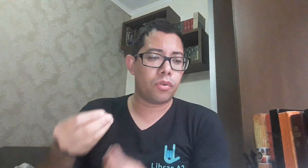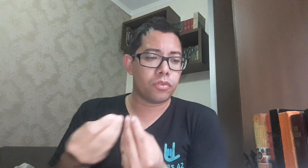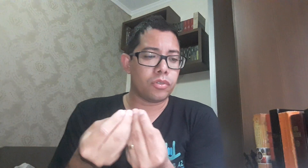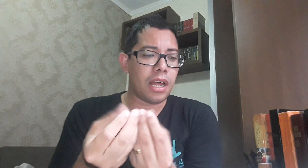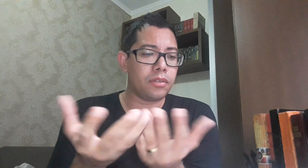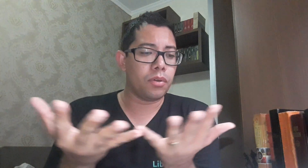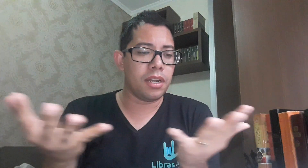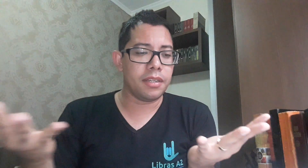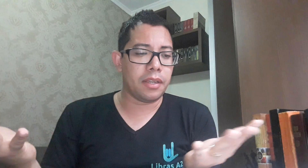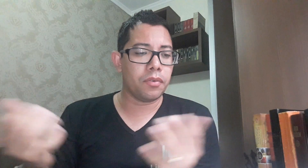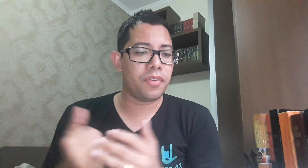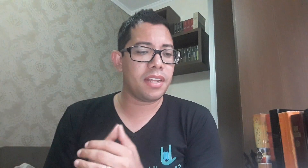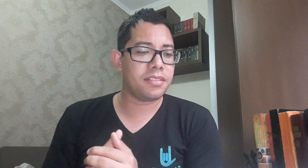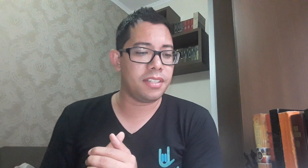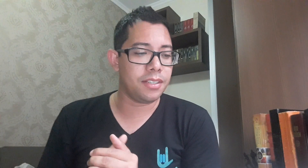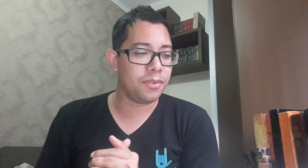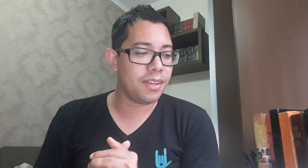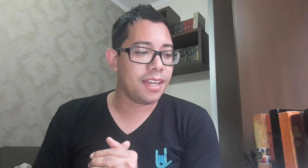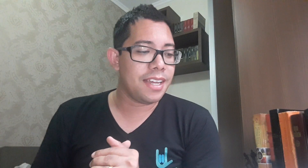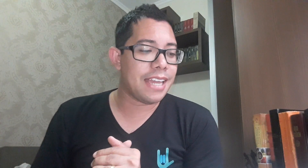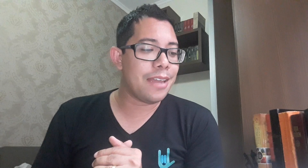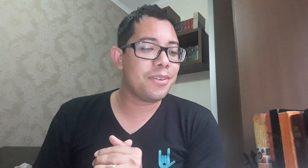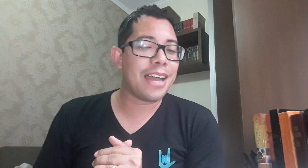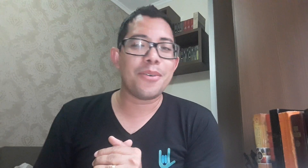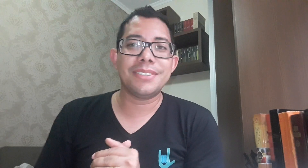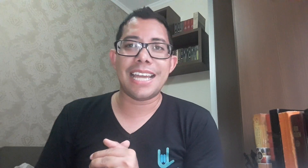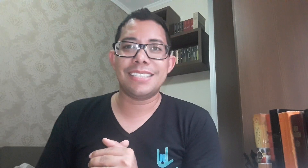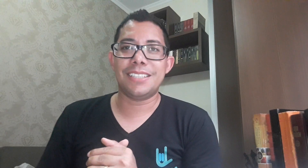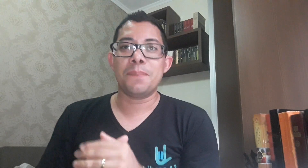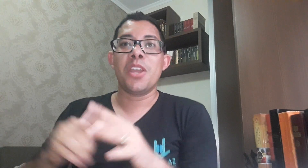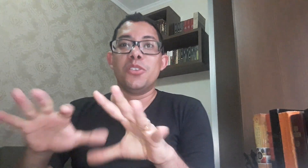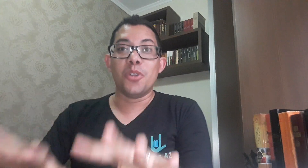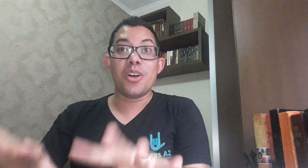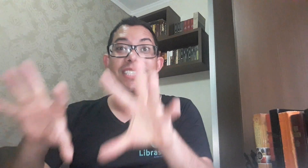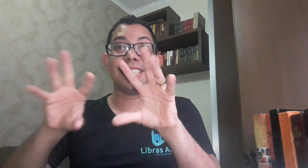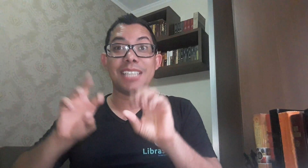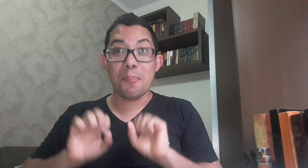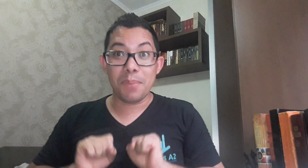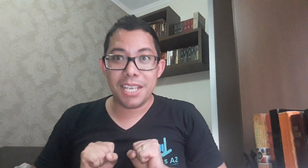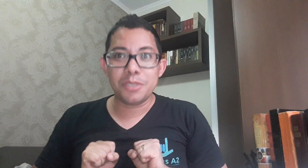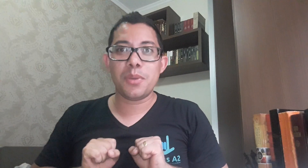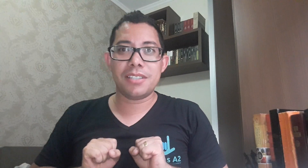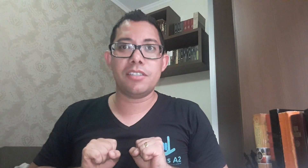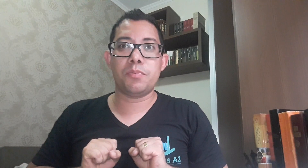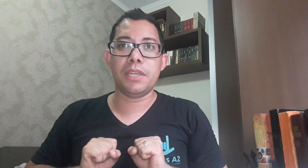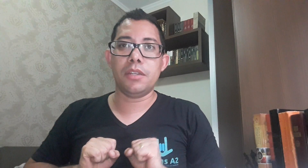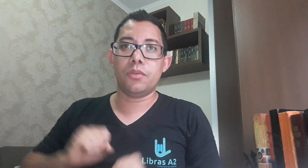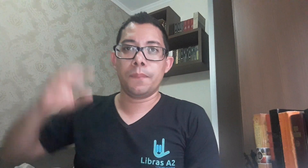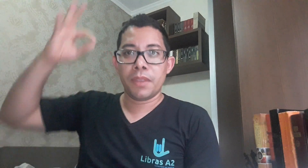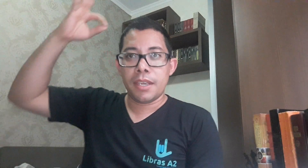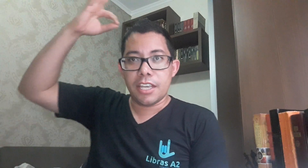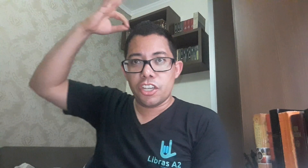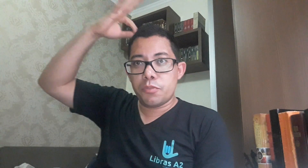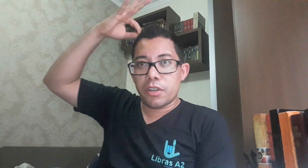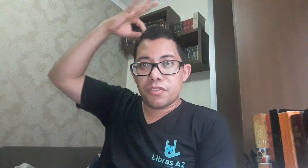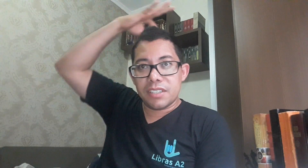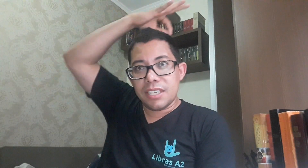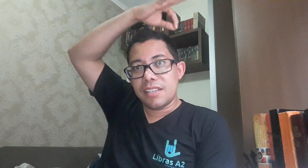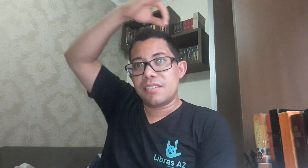Consulador. Ele tem oferecido. E aí o que acontece? Nós recebendo esse Espírito. E a gente pode fazer nesse